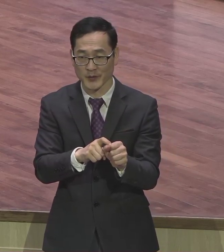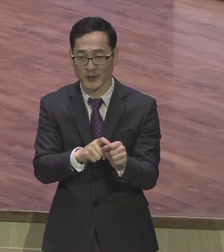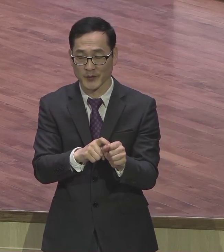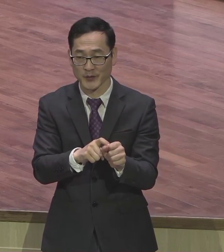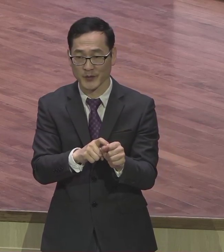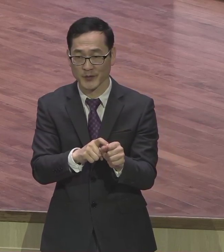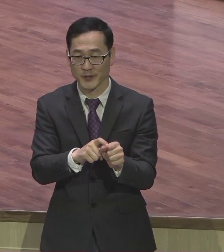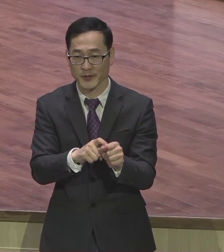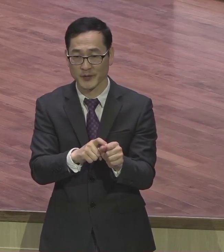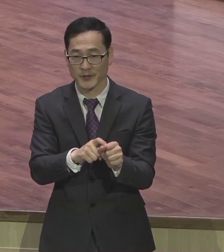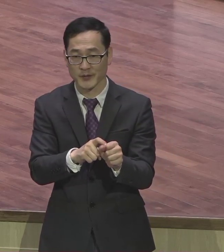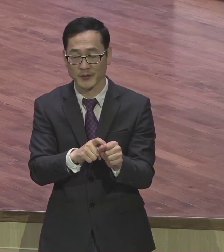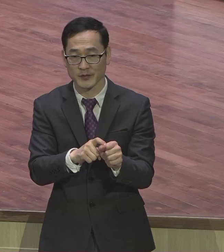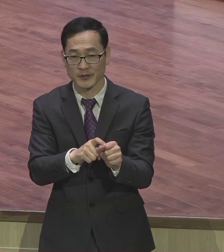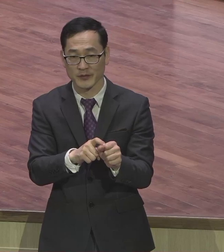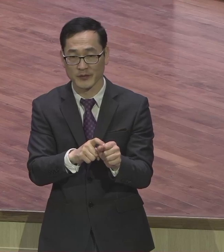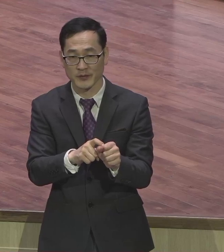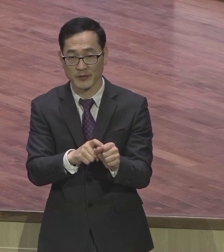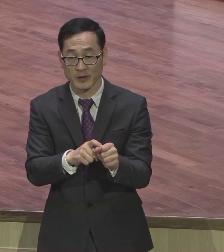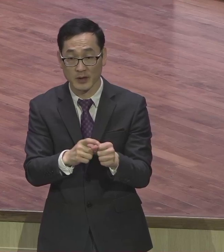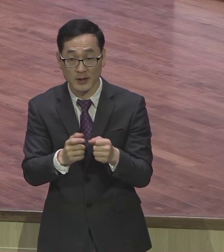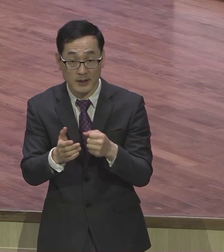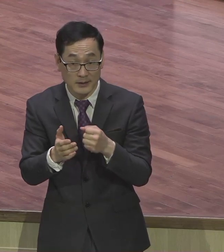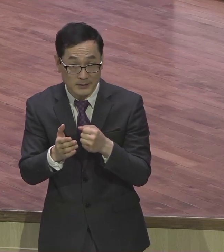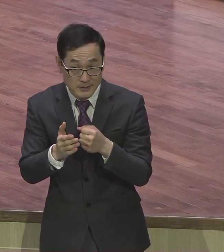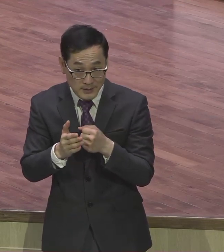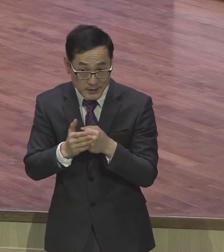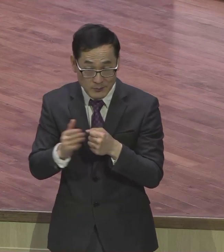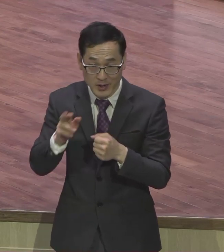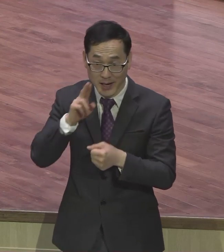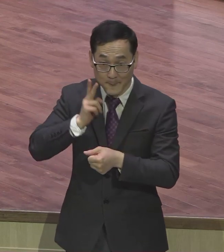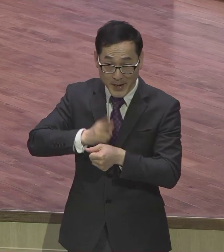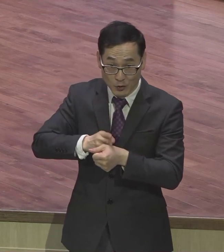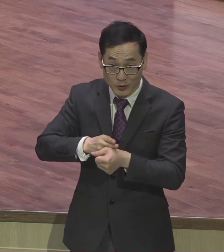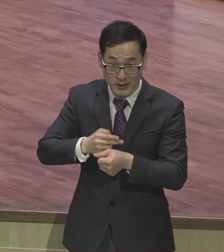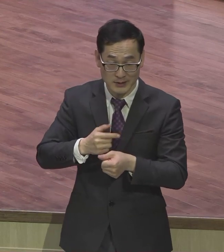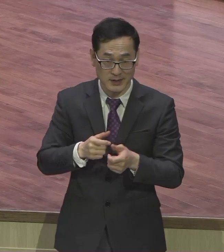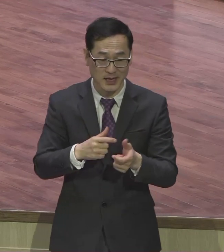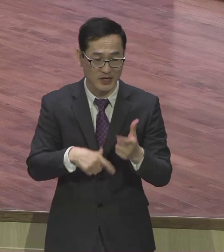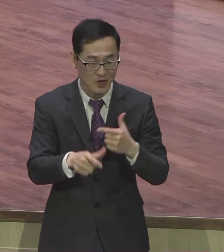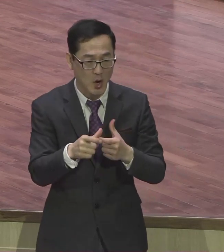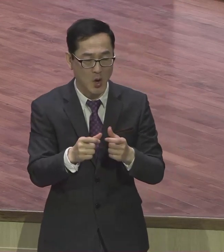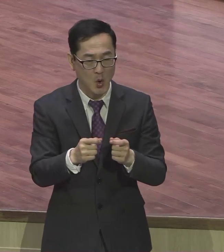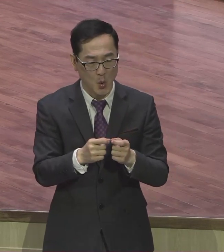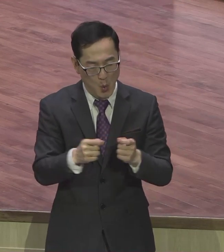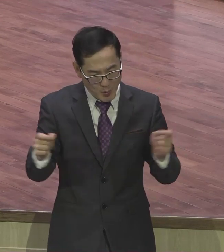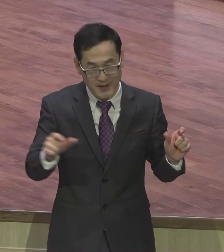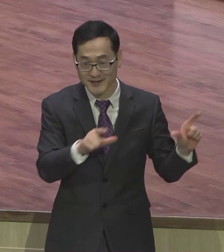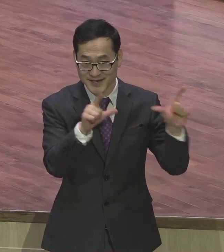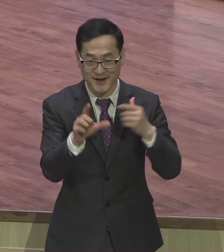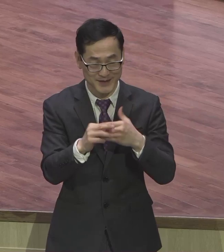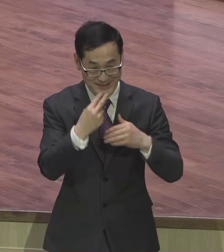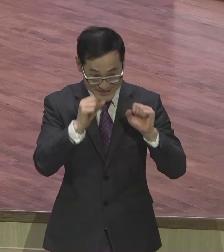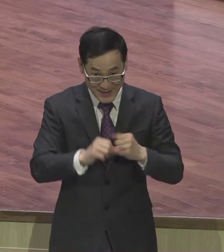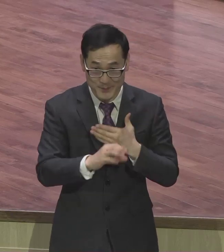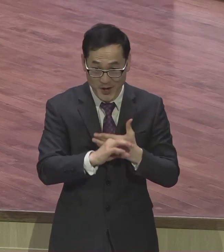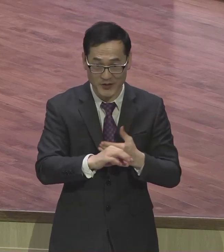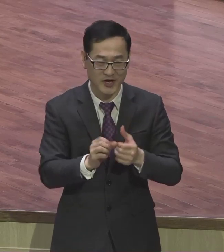바울은요 자신이 더 살면 열매가 더 맺어지고 죽으면 그토록